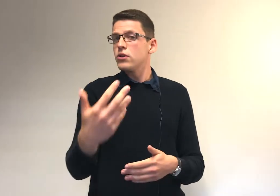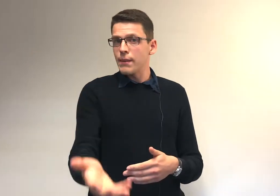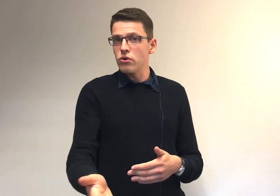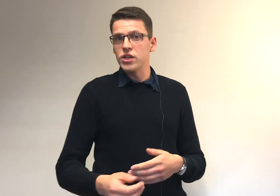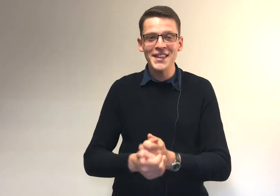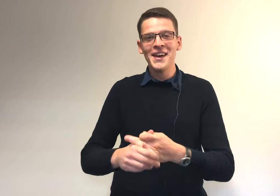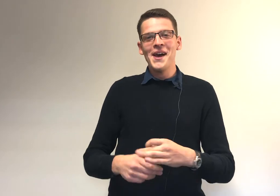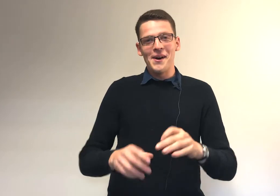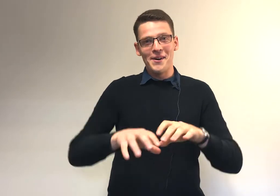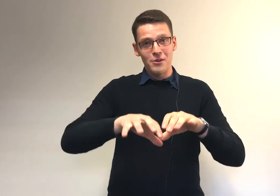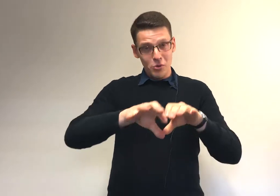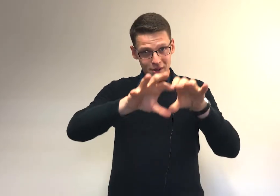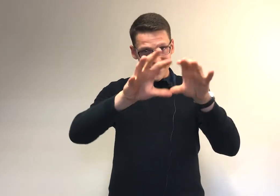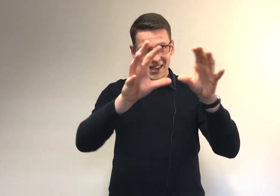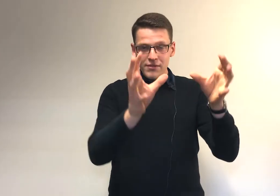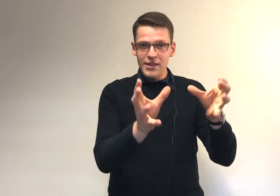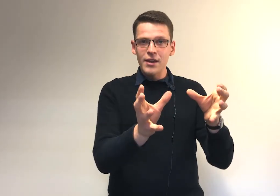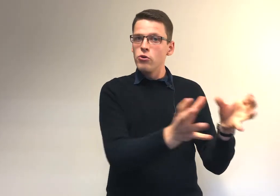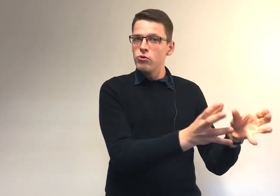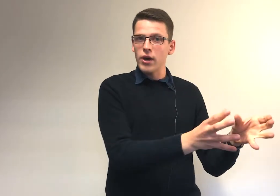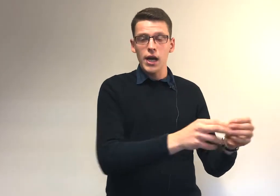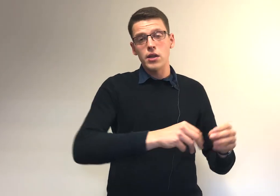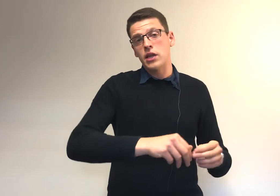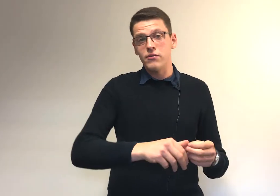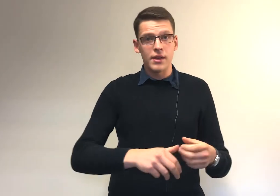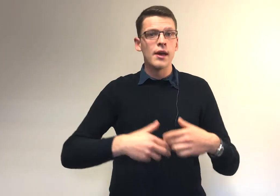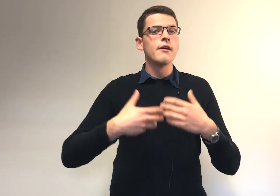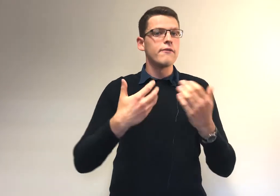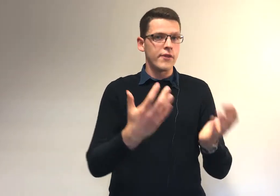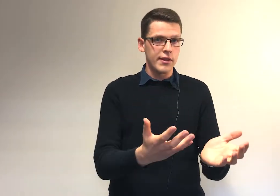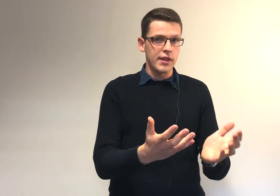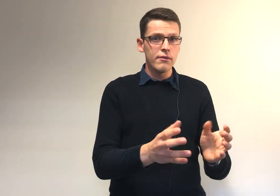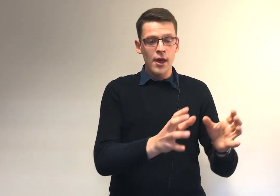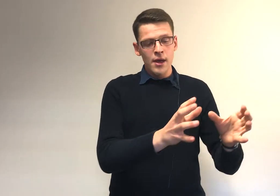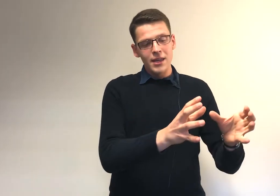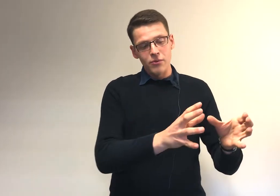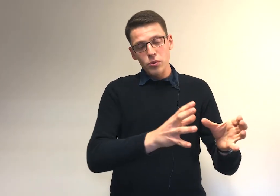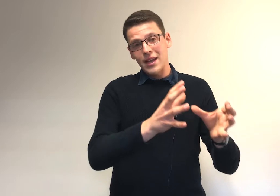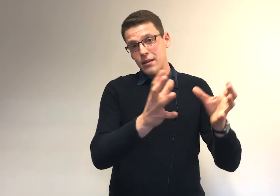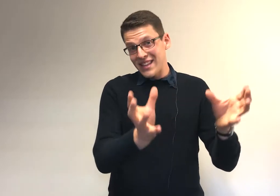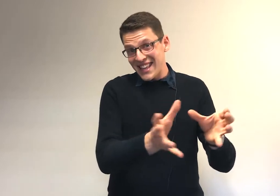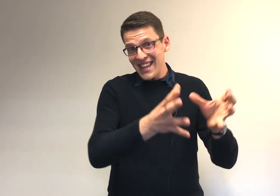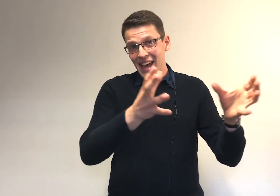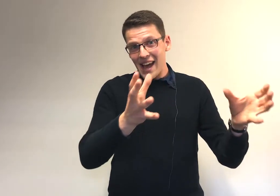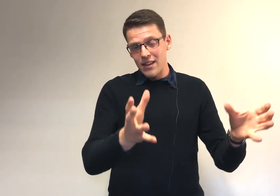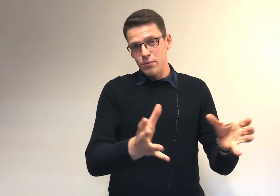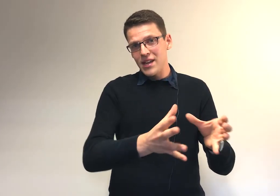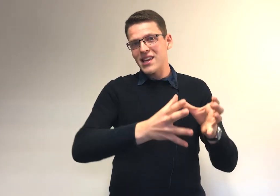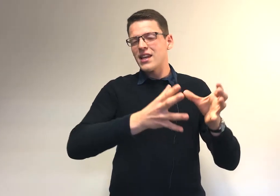quotas projets. Donc, des activités culturelles, des activités festives, qui vont t'aider à adopter un certain